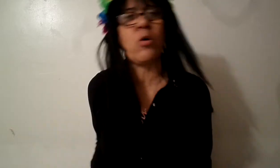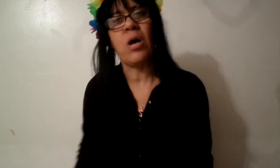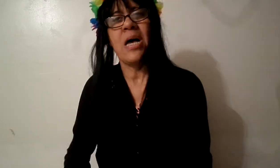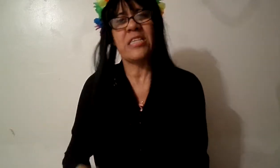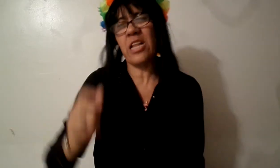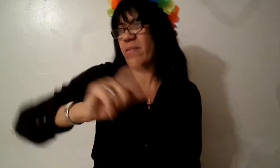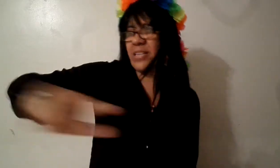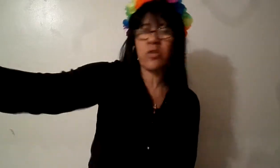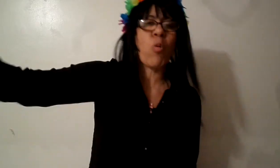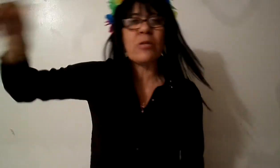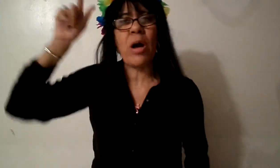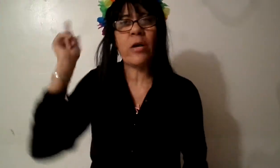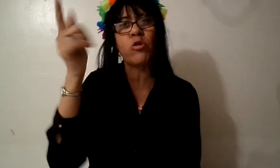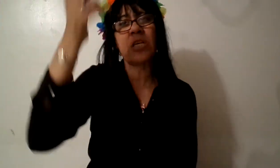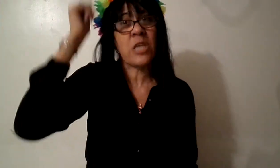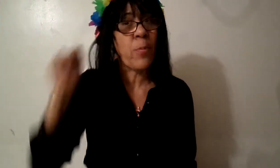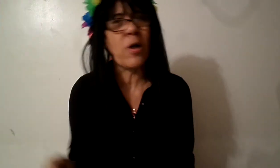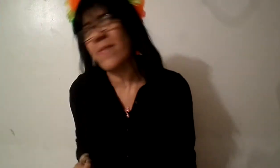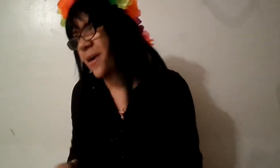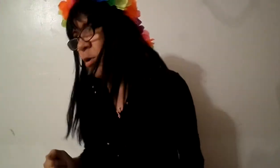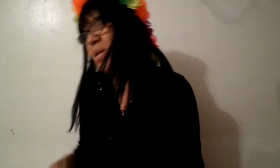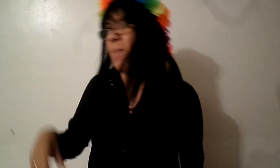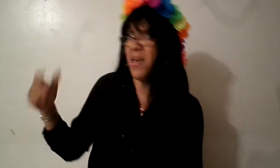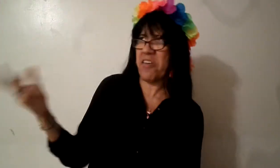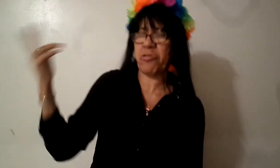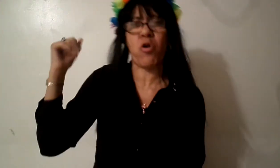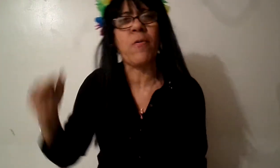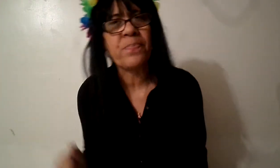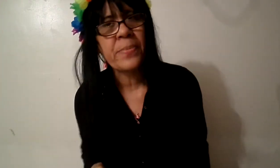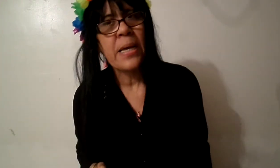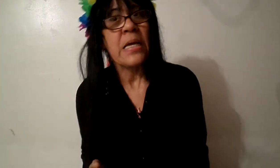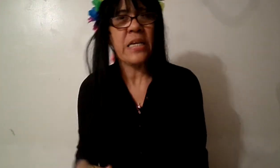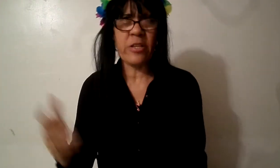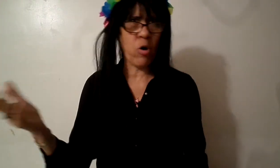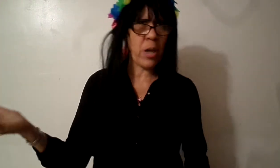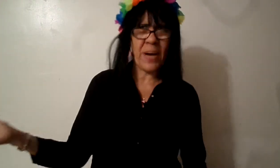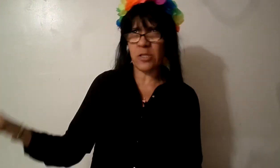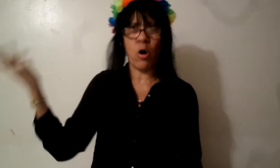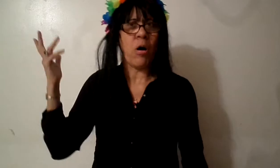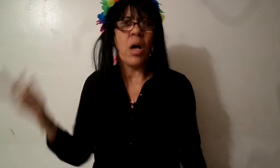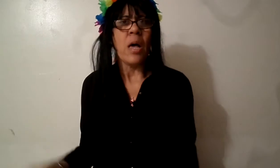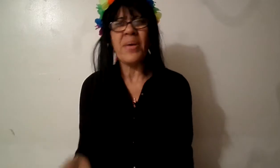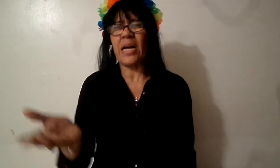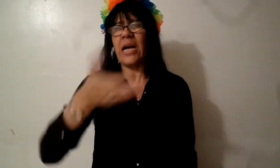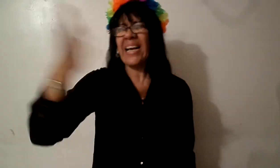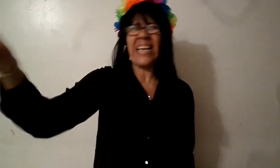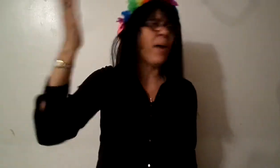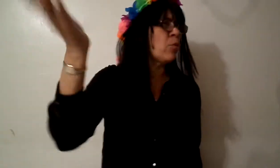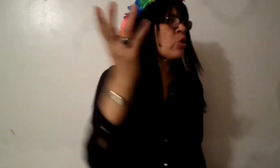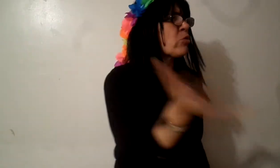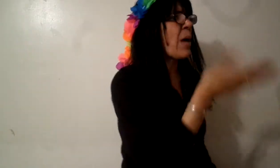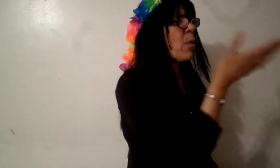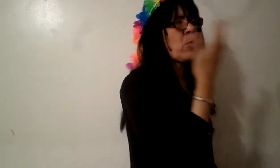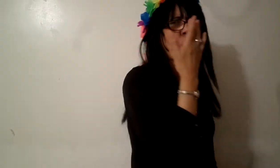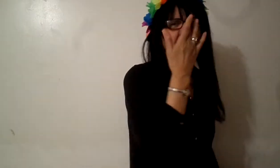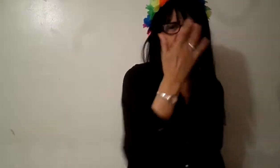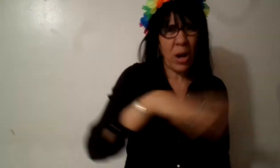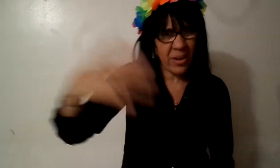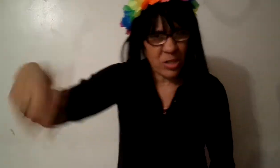si le había dicho cuando aquellos discípulos le dijeron mira maestro y él dijo ¿qué pasó? mira aquí la multitud está por montones y no han ido a sus